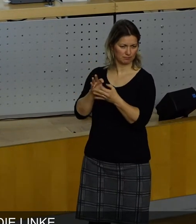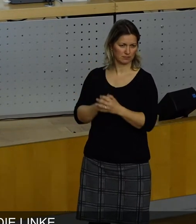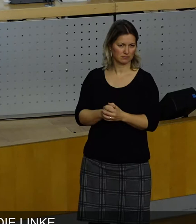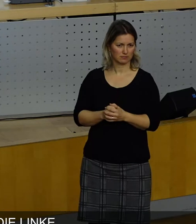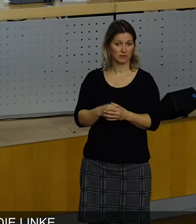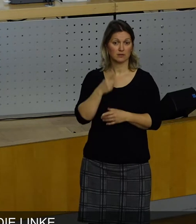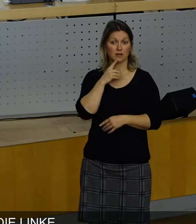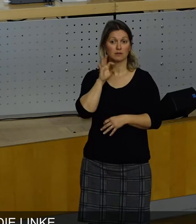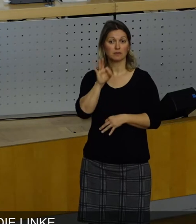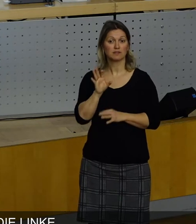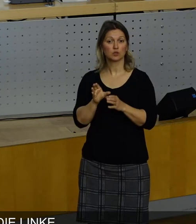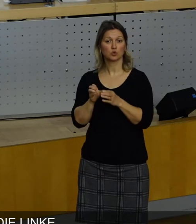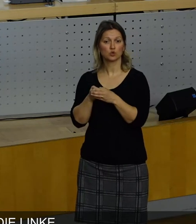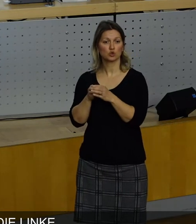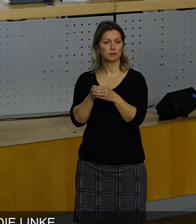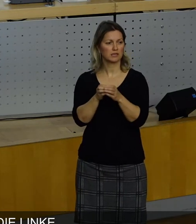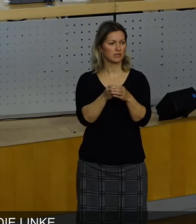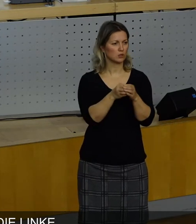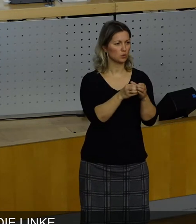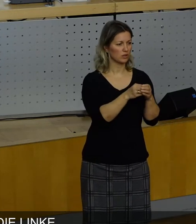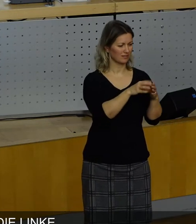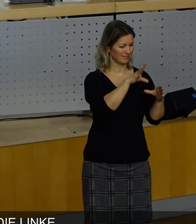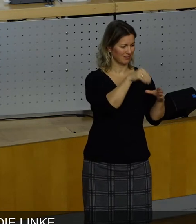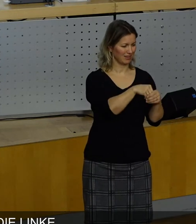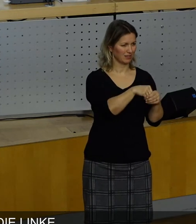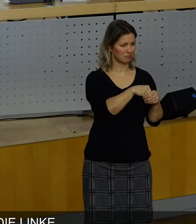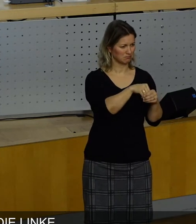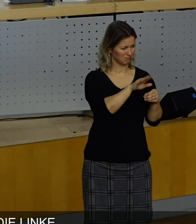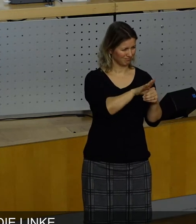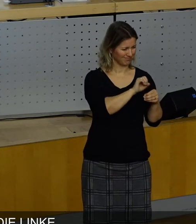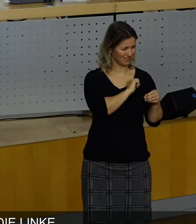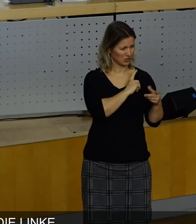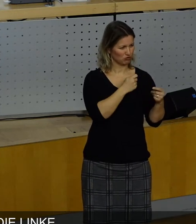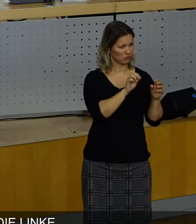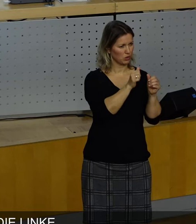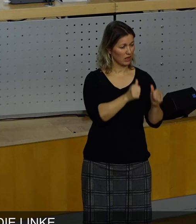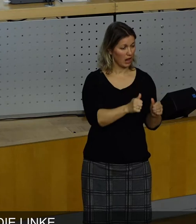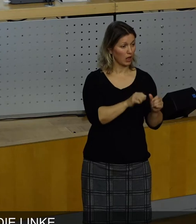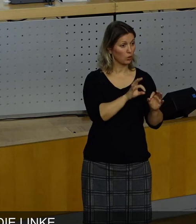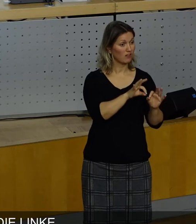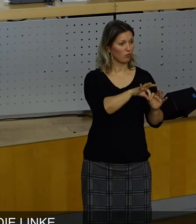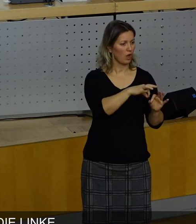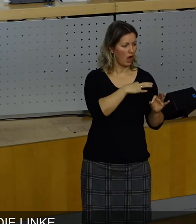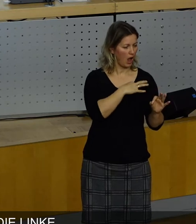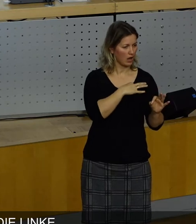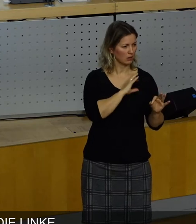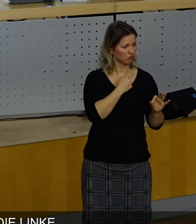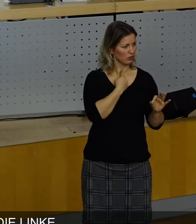Gruppierungen, deren Geschäftsmodell darin besteht, zum Zwecke der eigenen Stimmenmaximierung